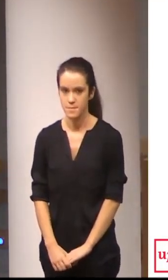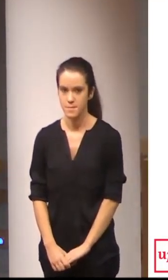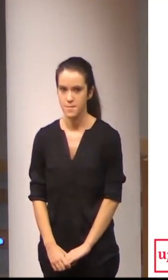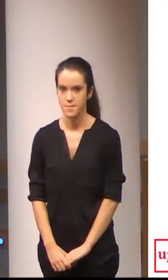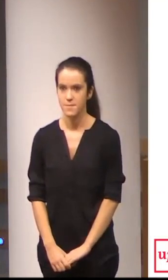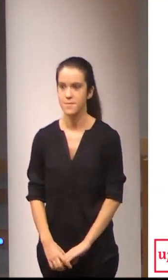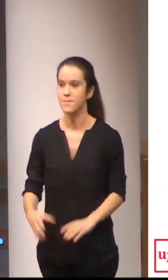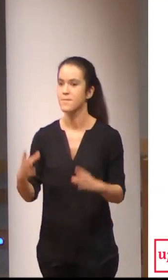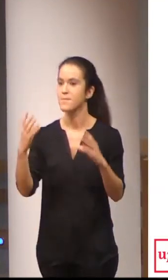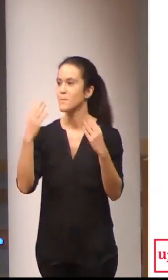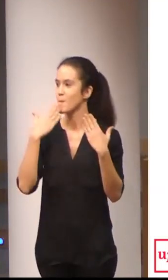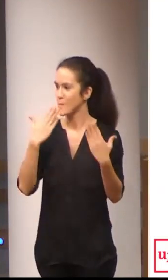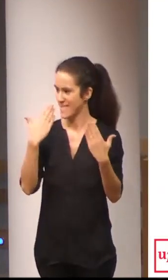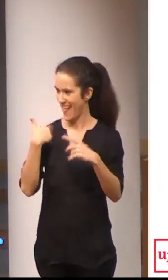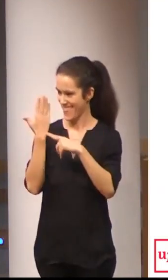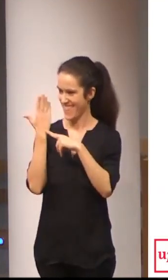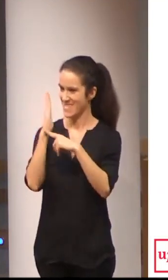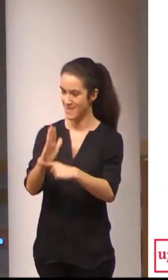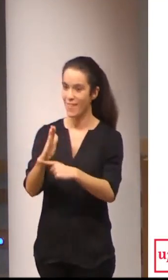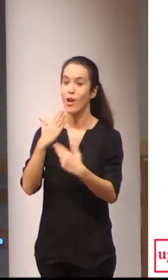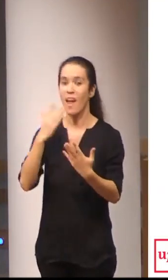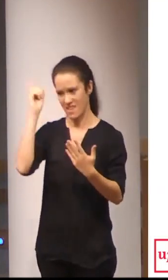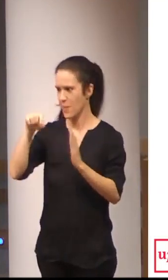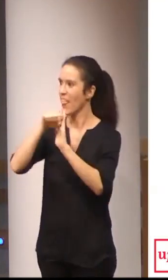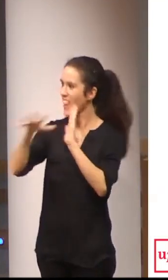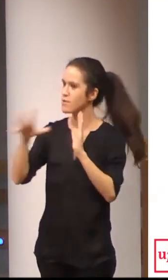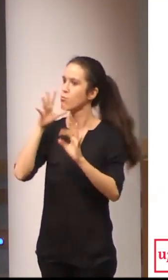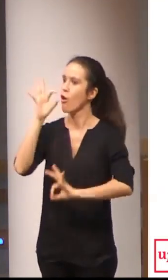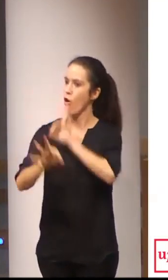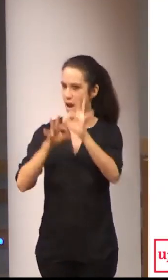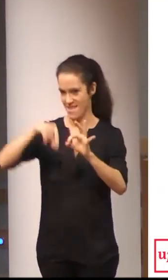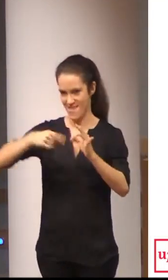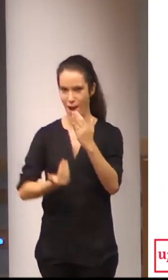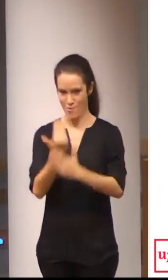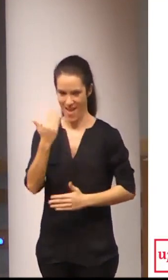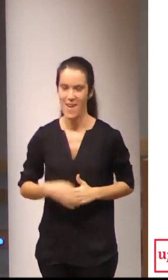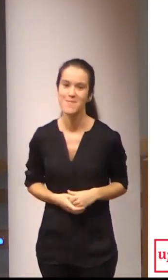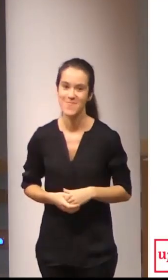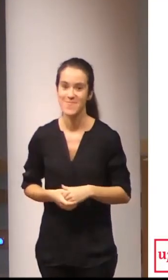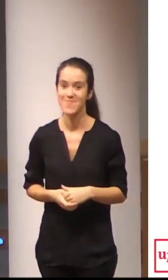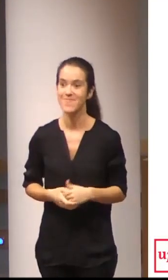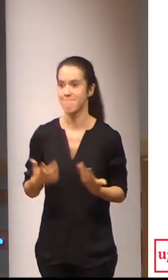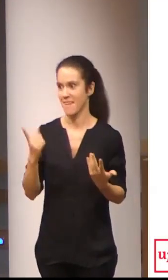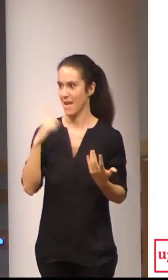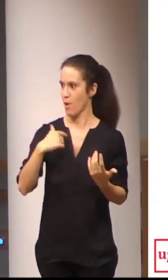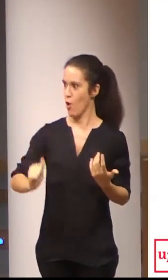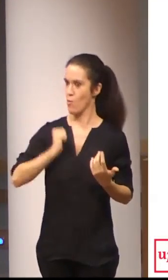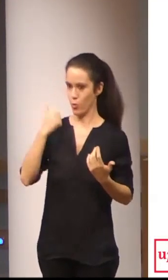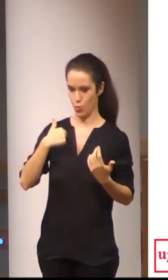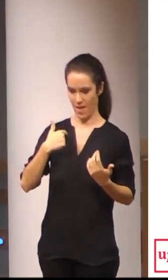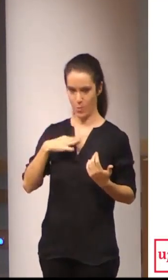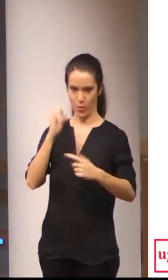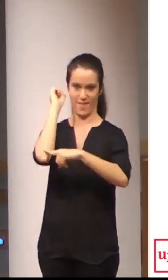Muchas gracias por la presentación. Gracias tamén al CENELSE por la organización de estas jornadas e darnos a oportunidade de presentar este trabajo